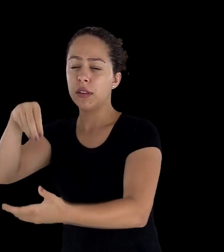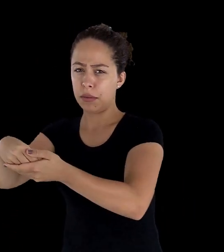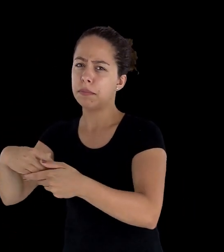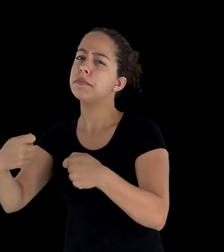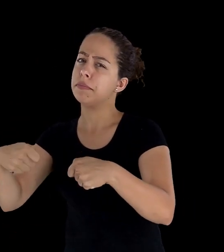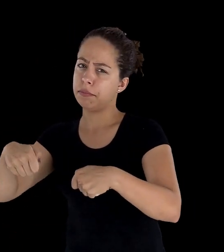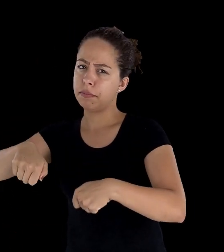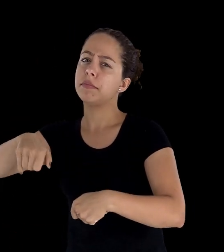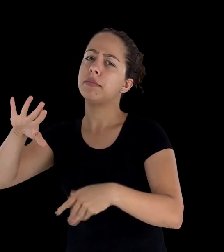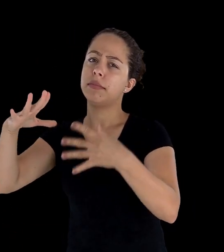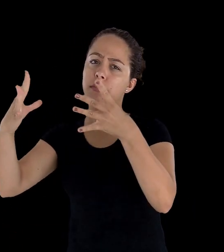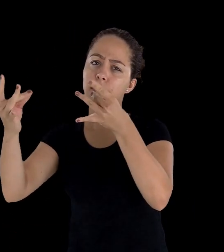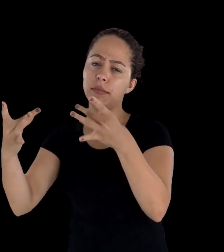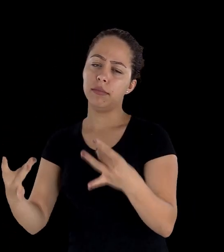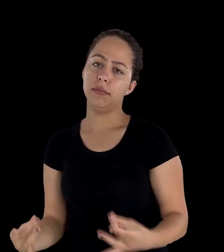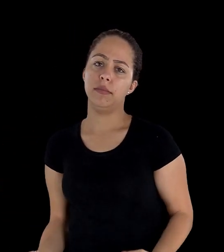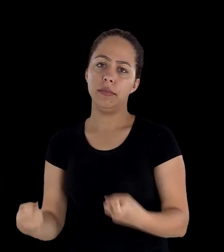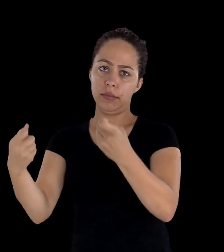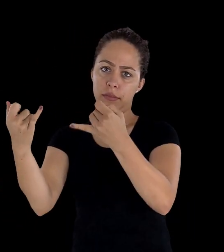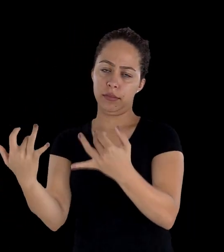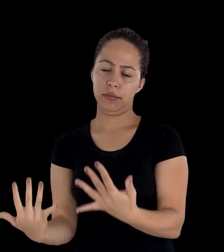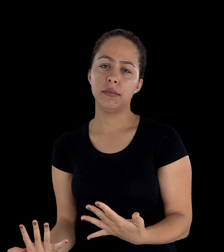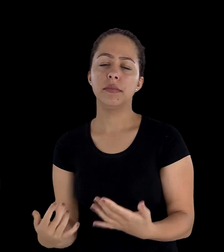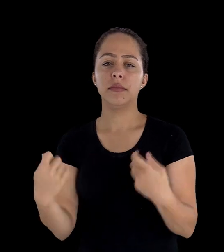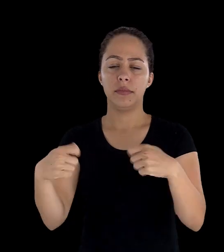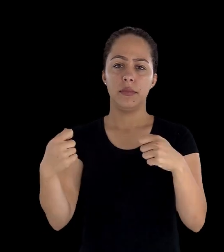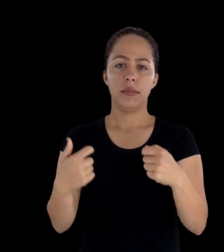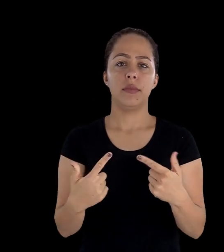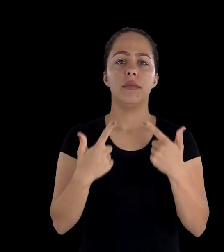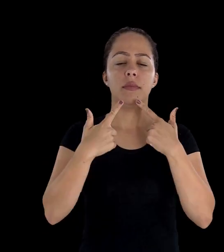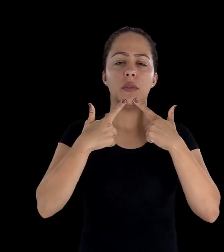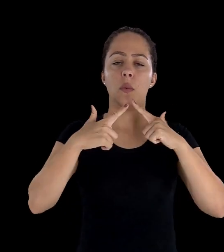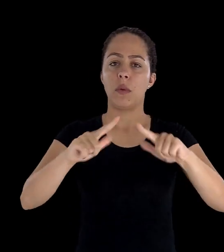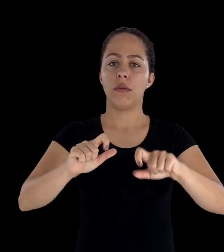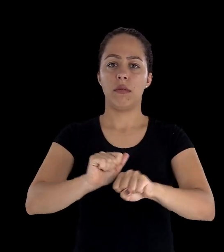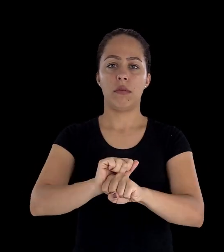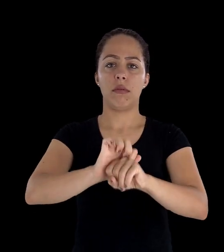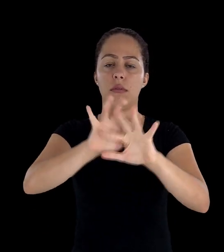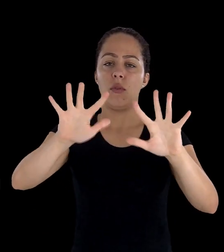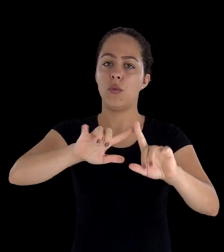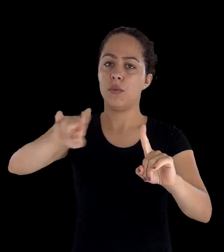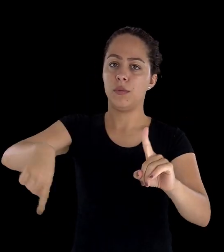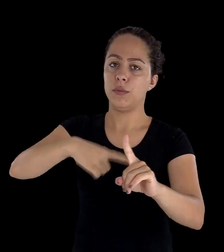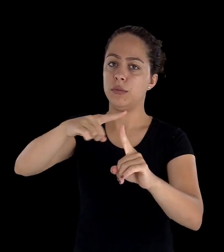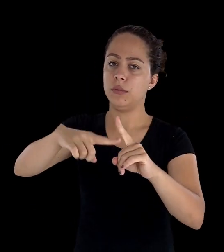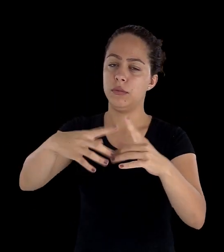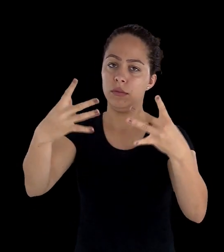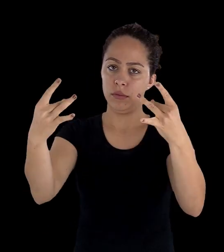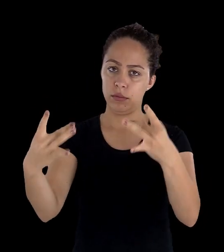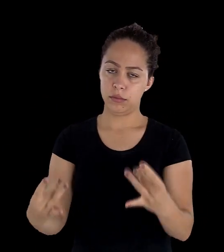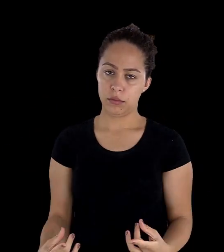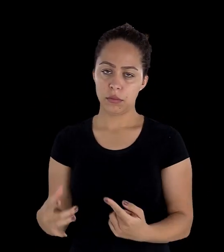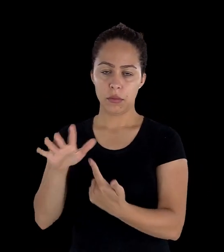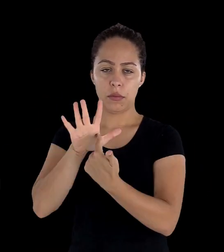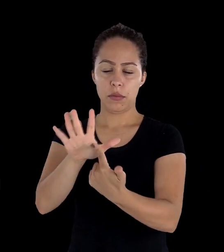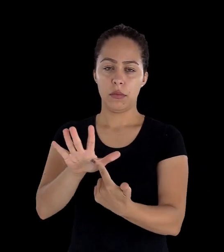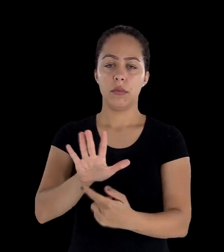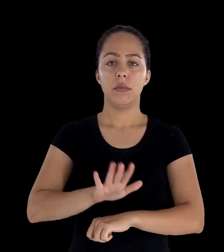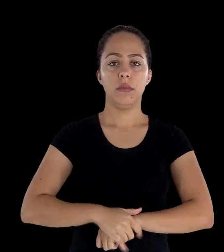detalhamento na explicação, o uso de uma linguagem clara, objetiva e coerente. Atualmente se utiliza